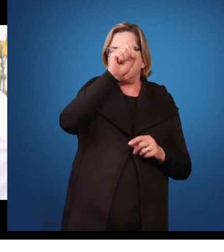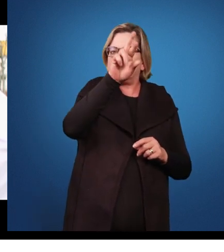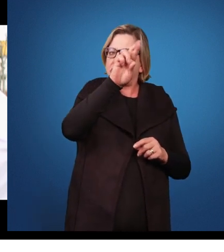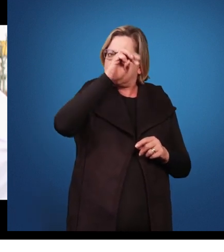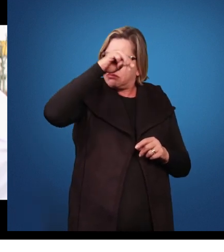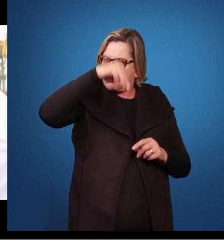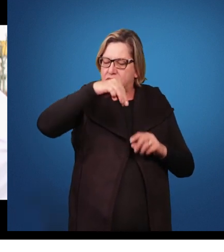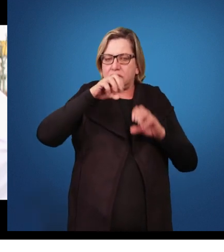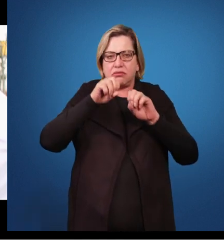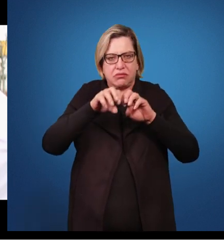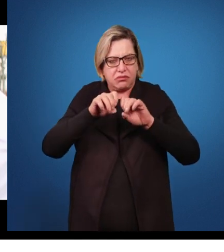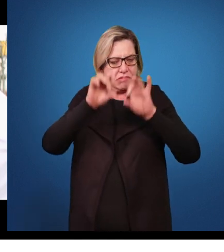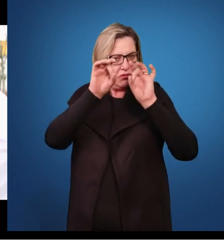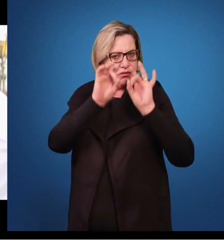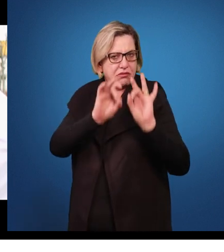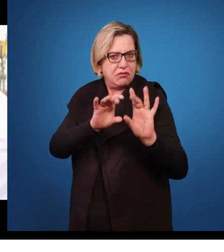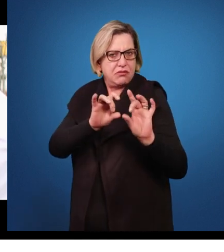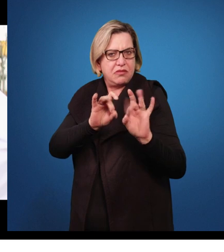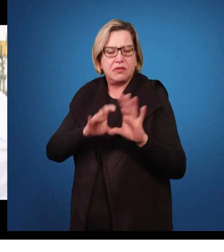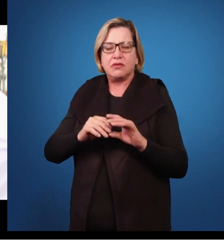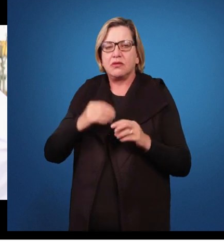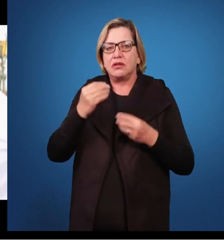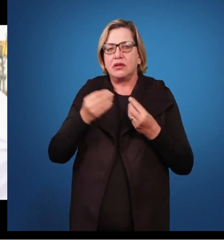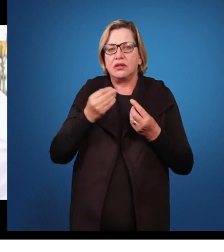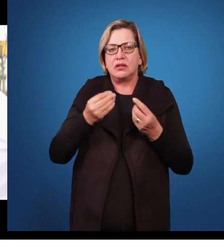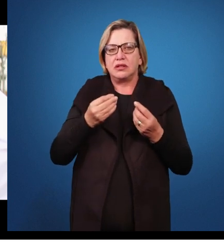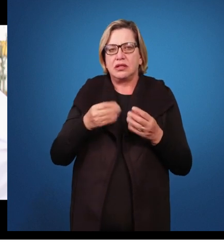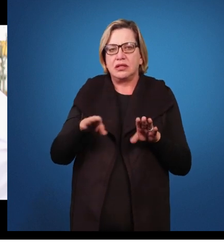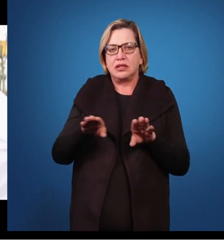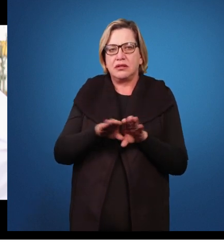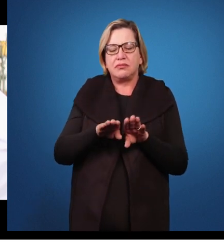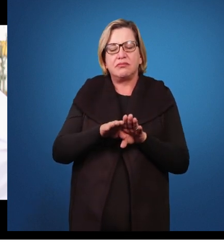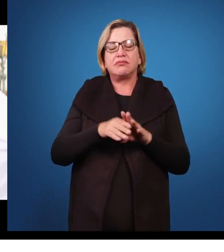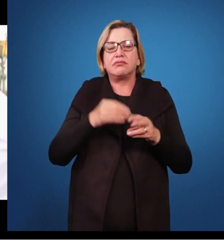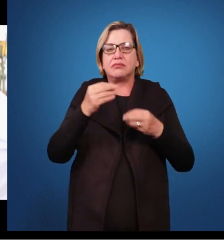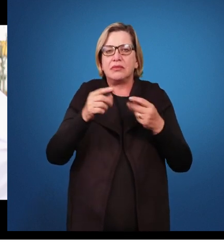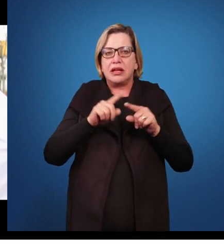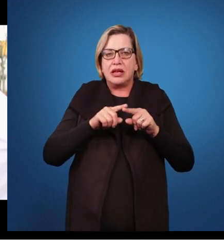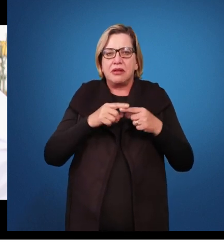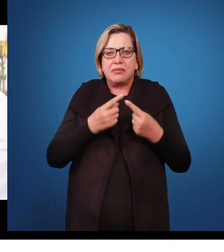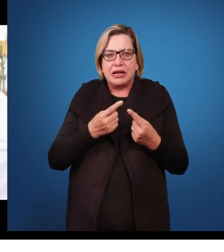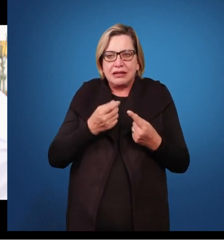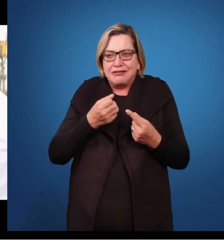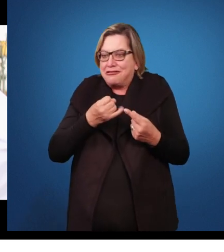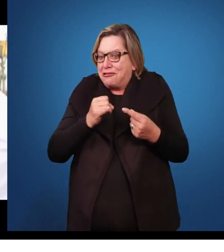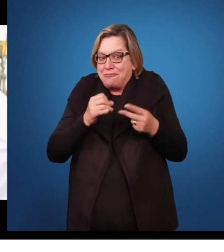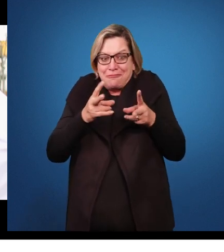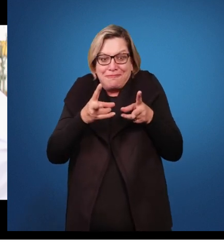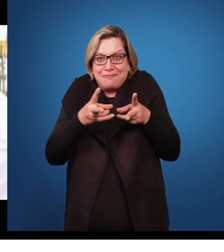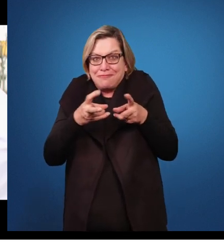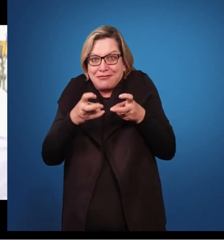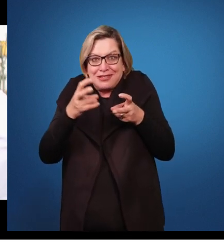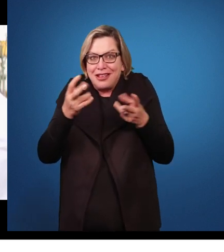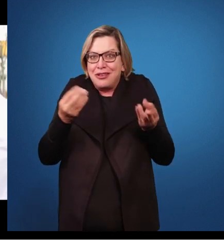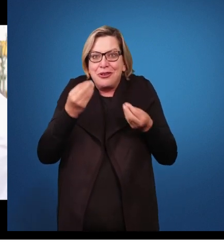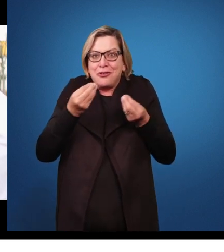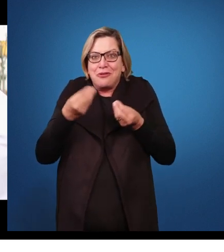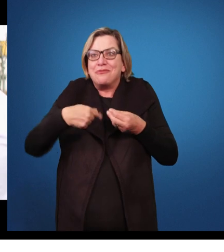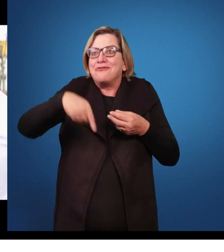educacional para eles, as salas multifuncionais. Mas se a gente não identifica, a gente não encaminha, né? Então, o grande